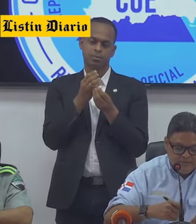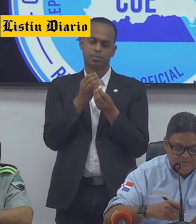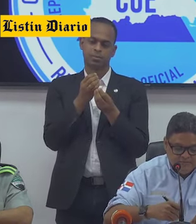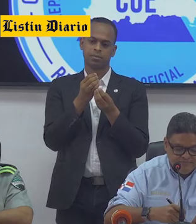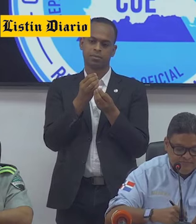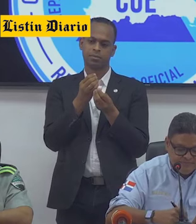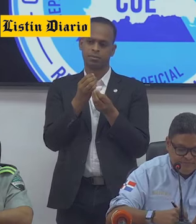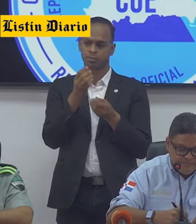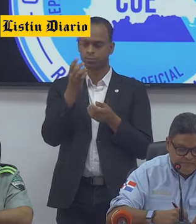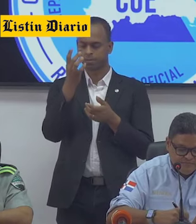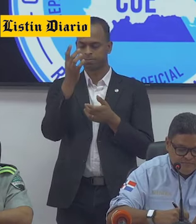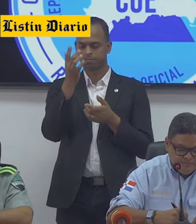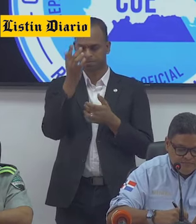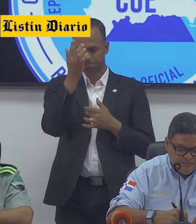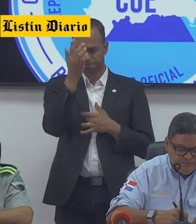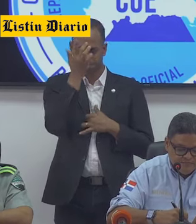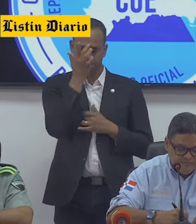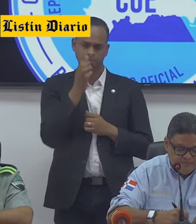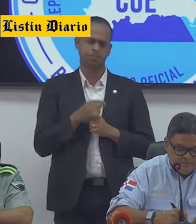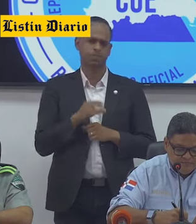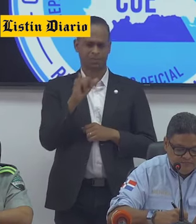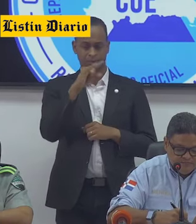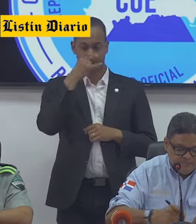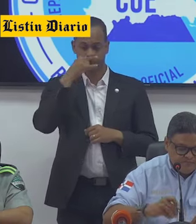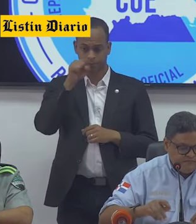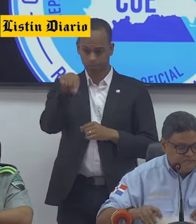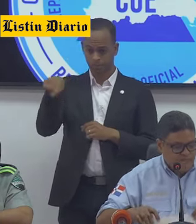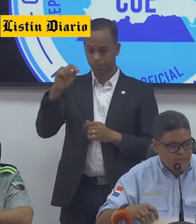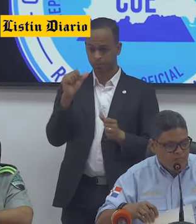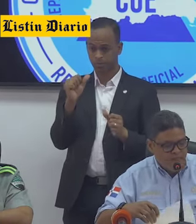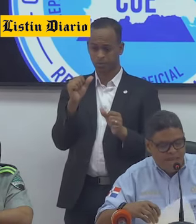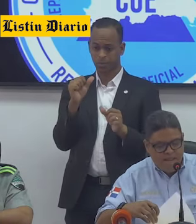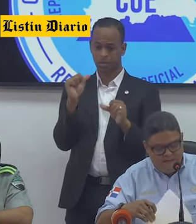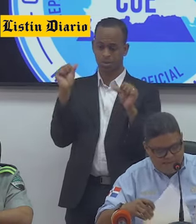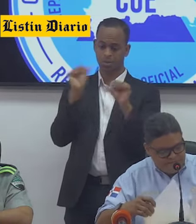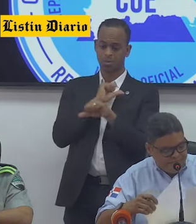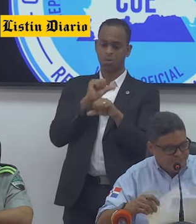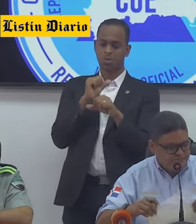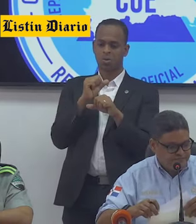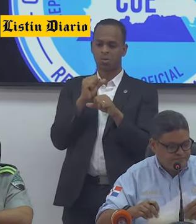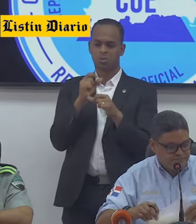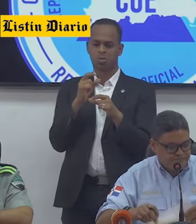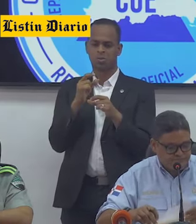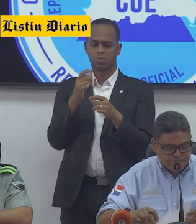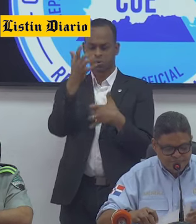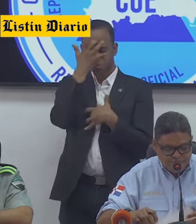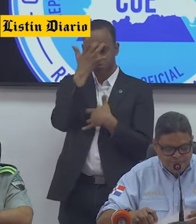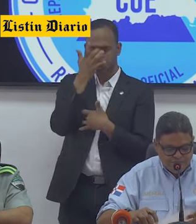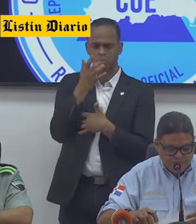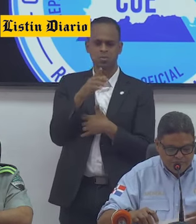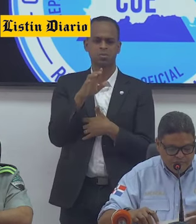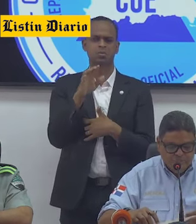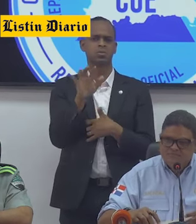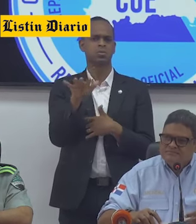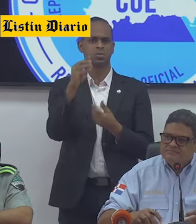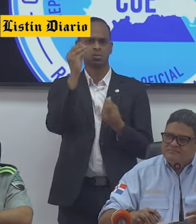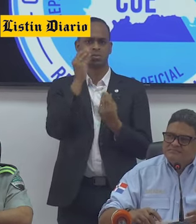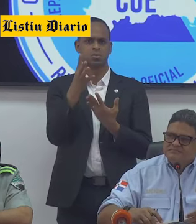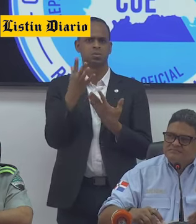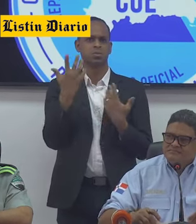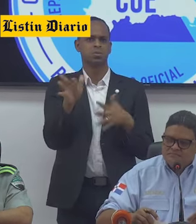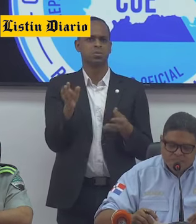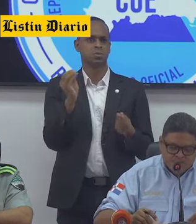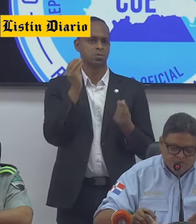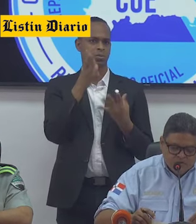del Servicio de Salud. Entonces, con esos menores que resultaron intoxicados, que no estaría alcohol, ¿el repuesto ya se